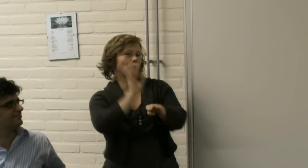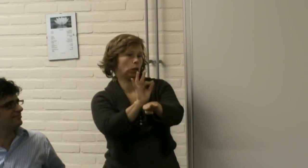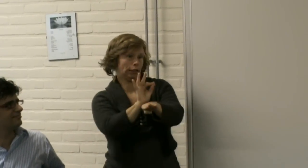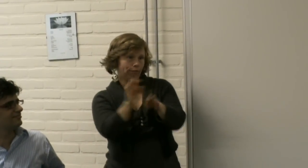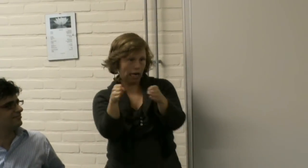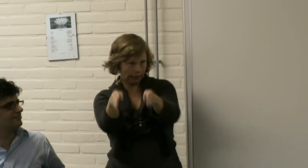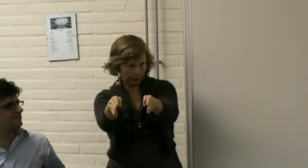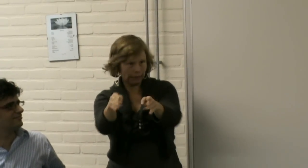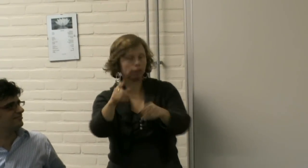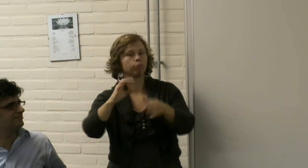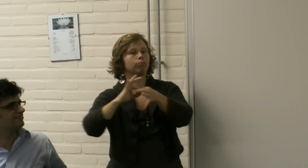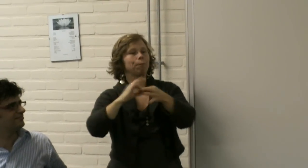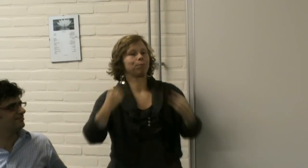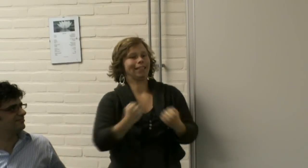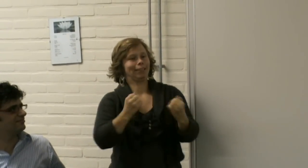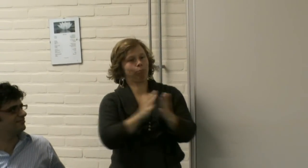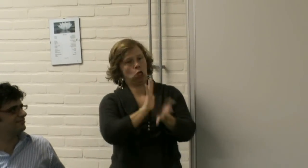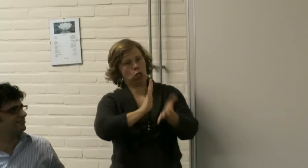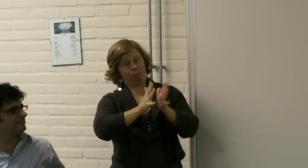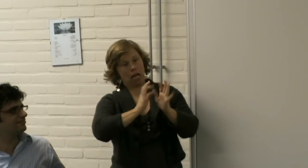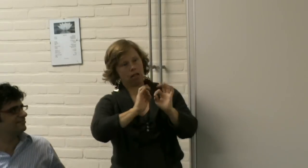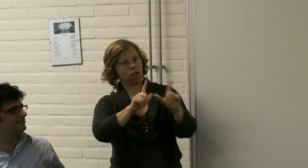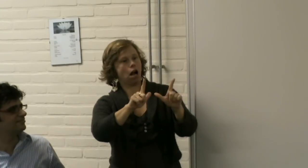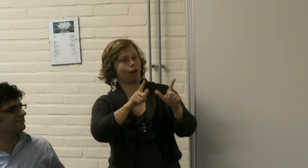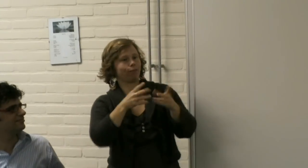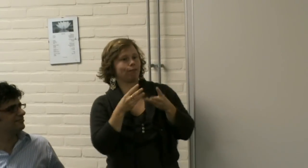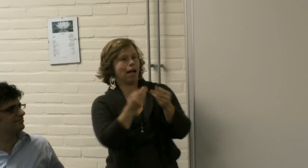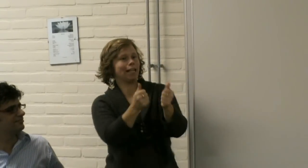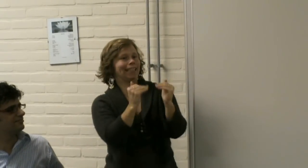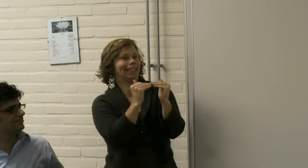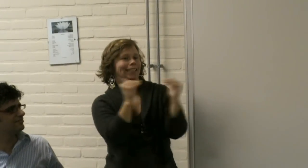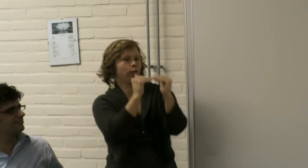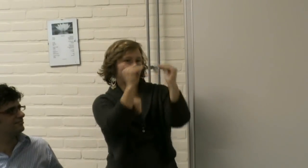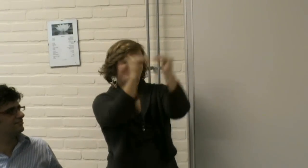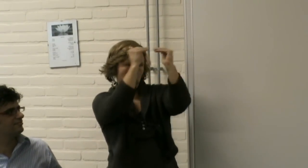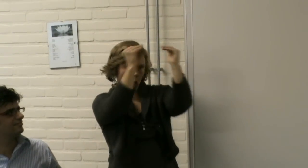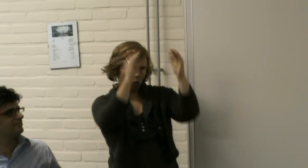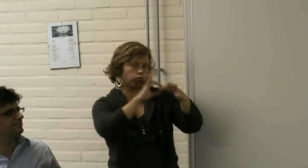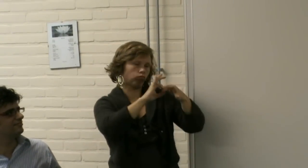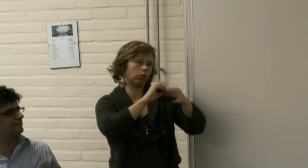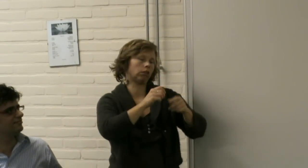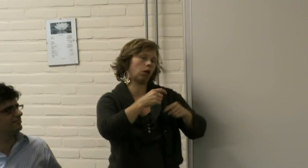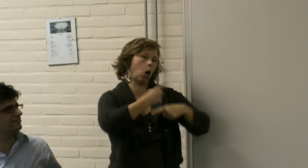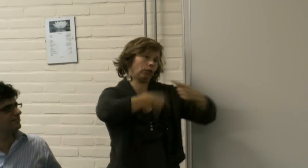Kentalis is doof onderwijs. En ik ben daar bezig met gebaren te